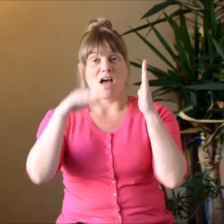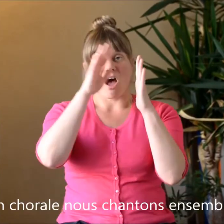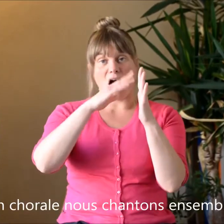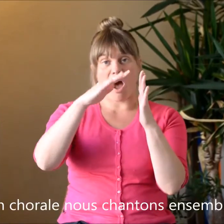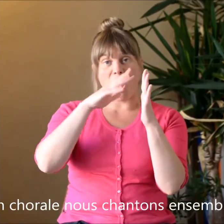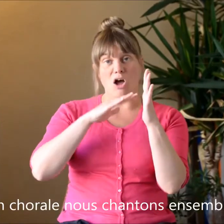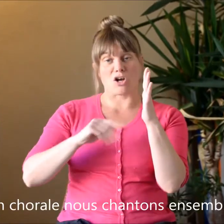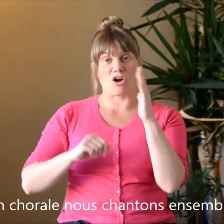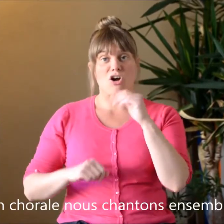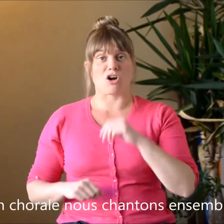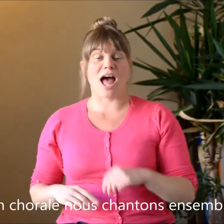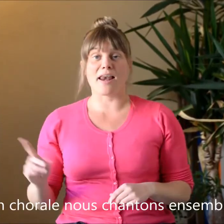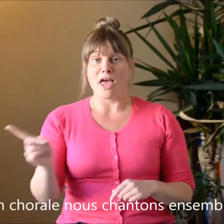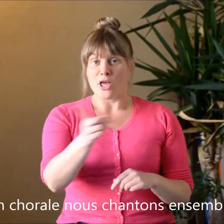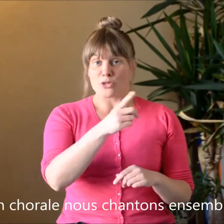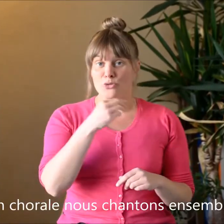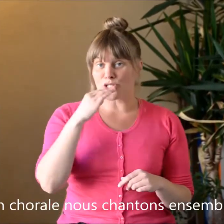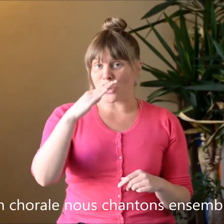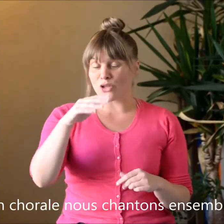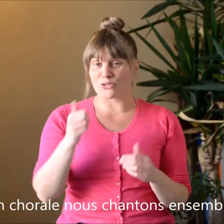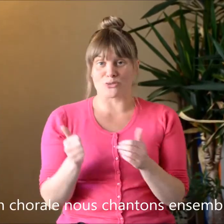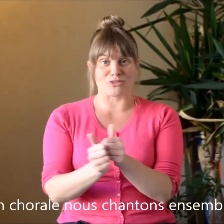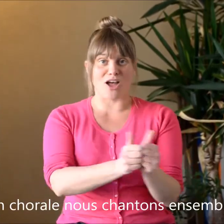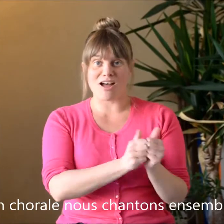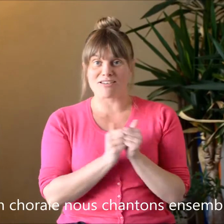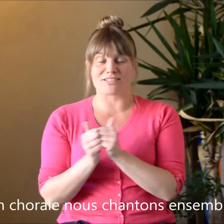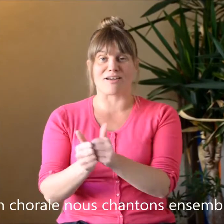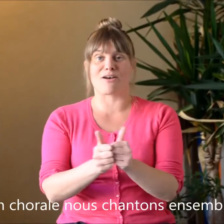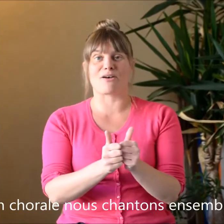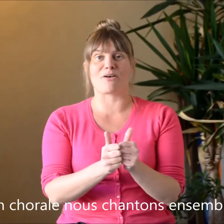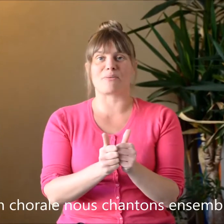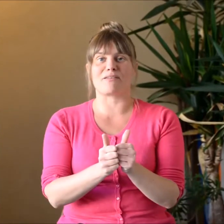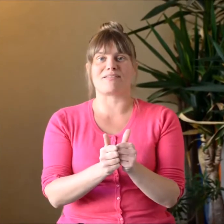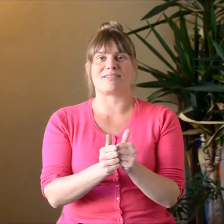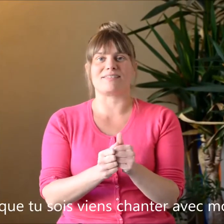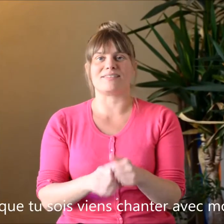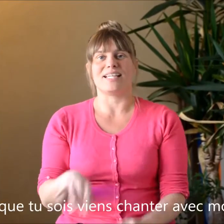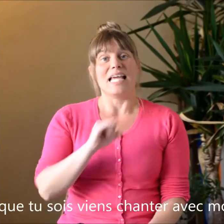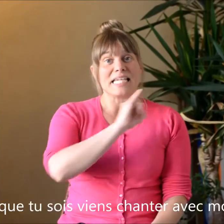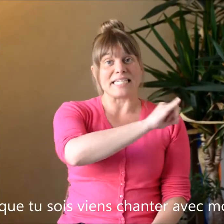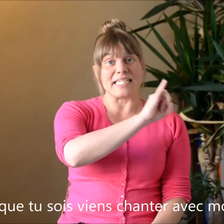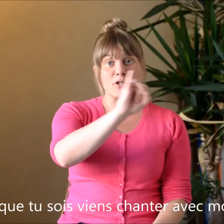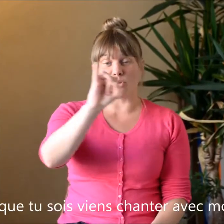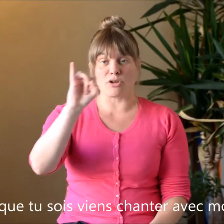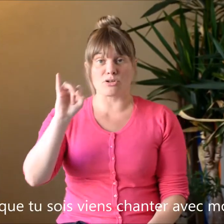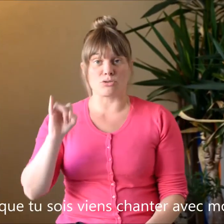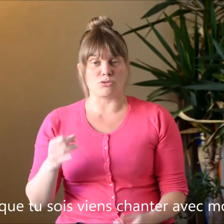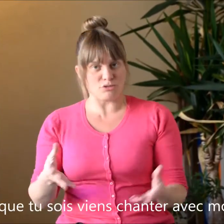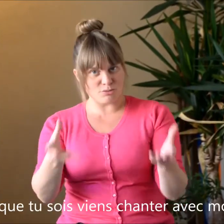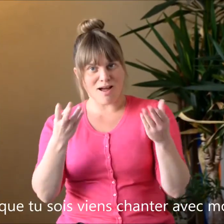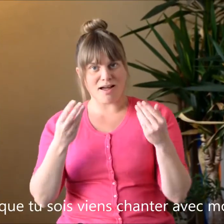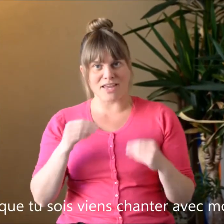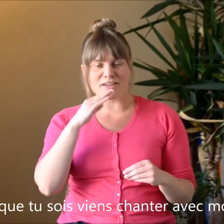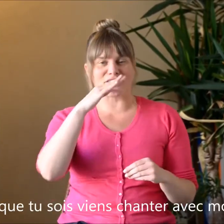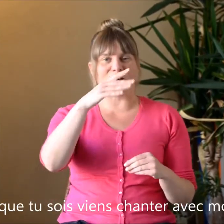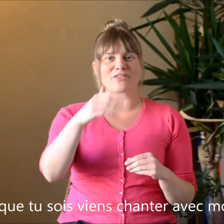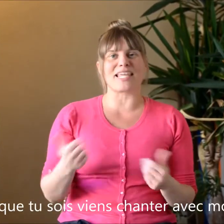En chorale, nous chantons ensemble Qui que tu sois, viens chanter